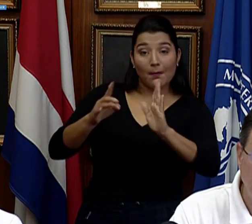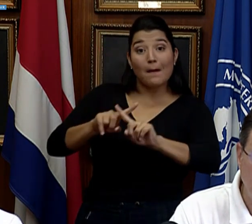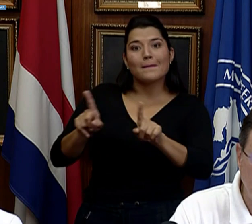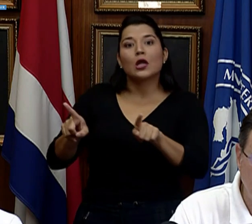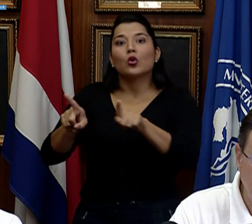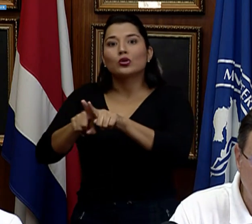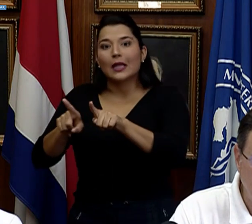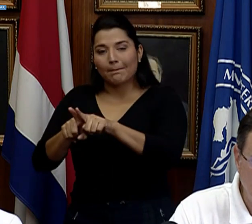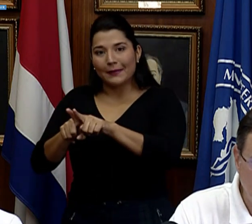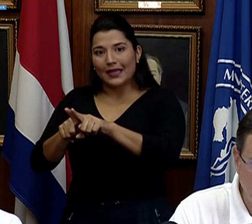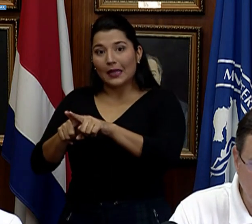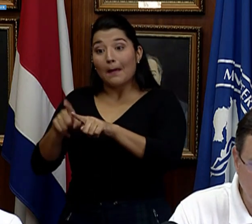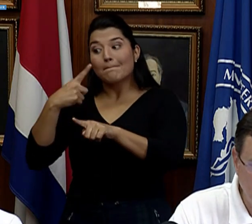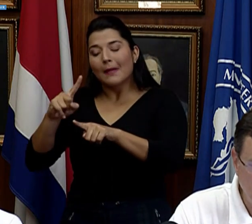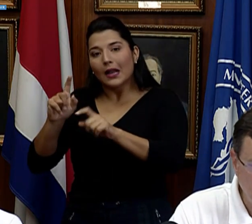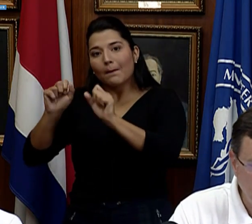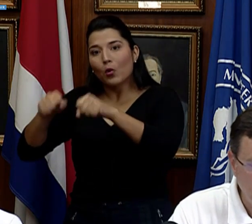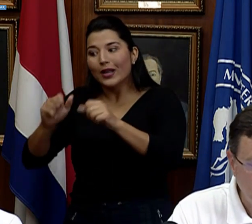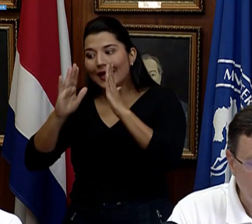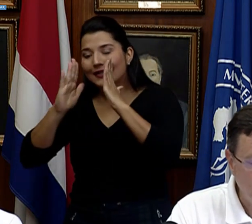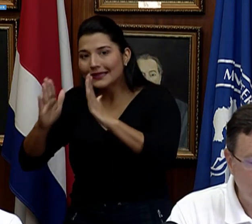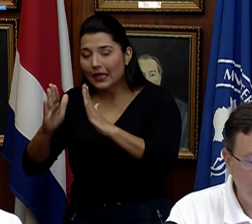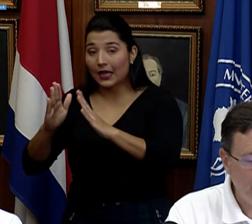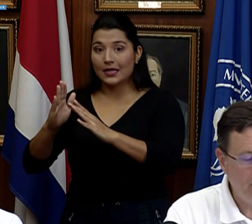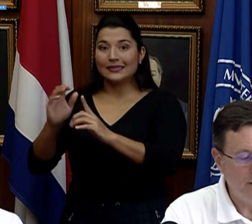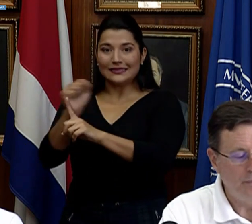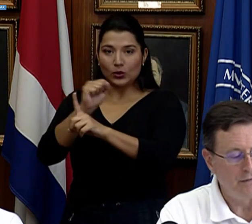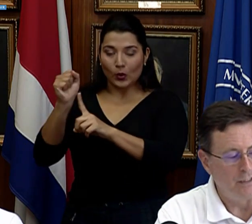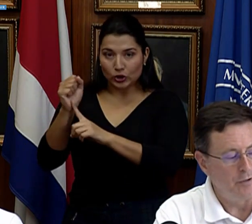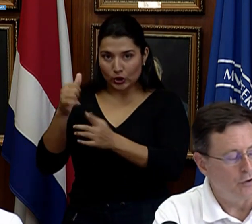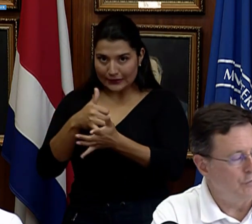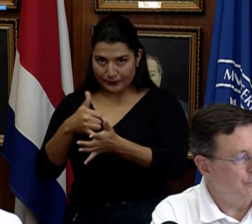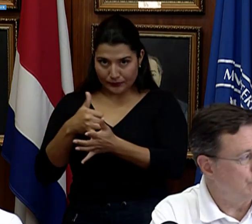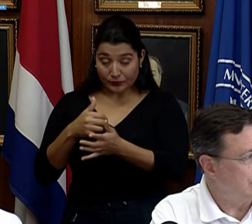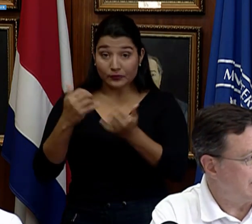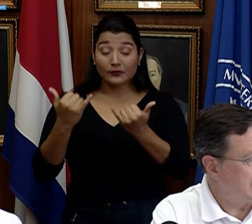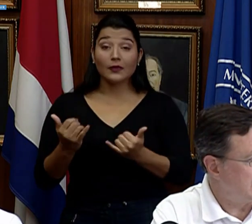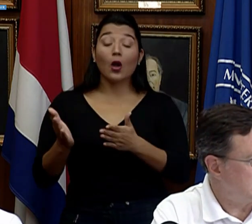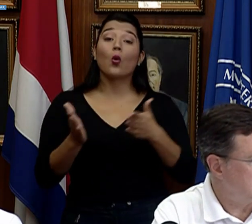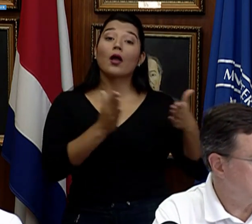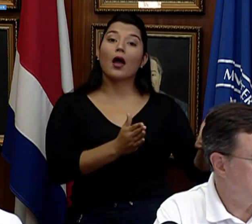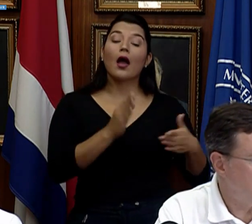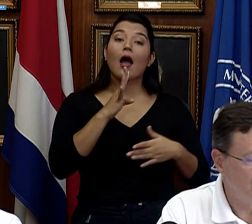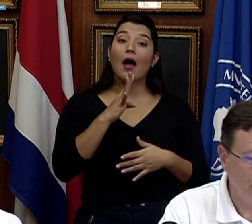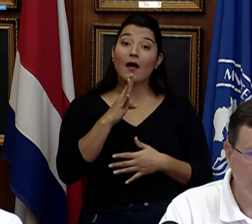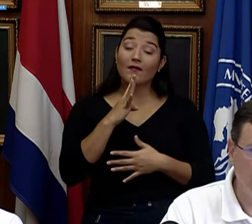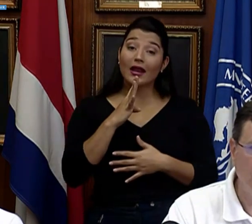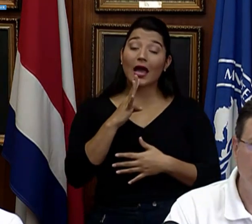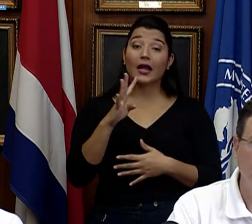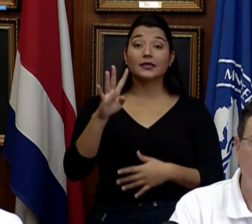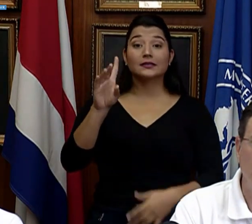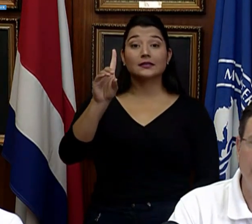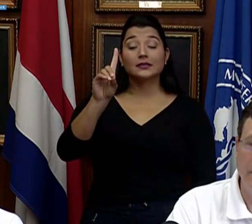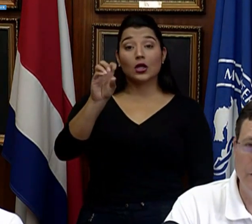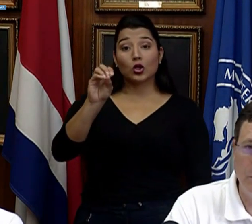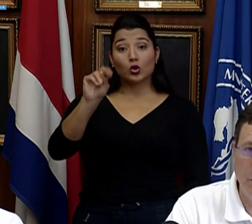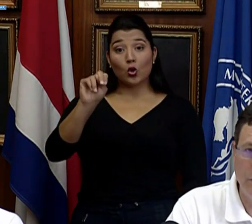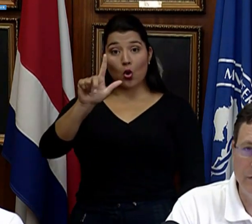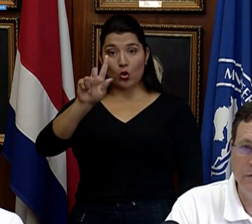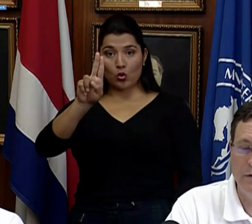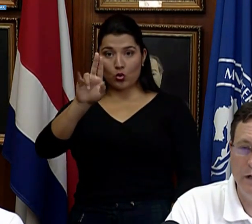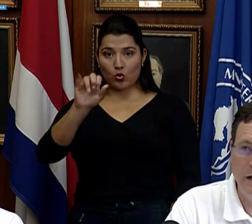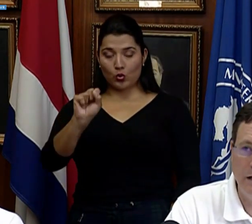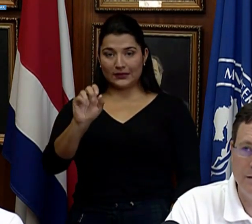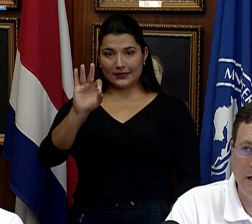que pueden atender esas camas. Voy a pasar el micrófono a don Luis Fernando